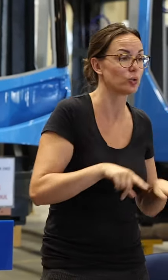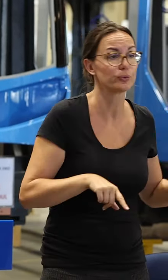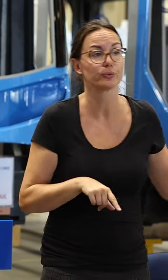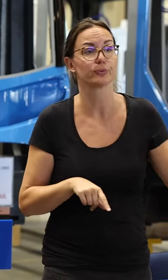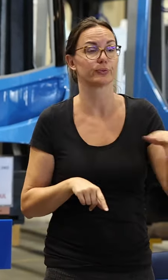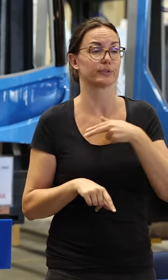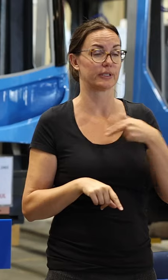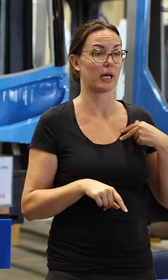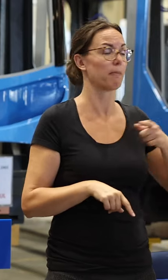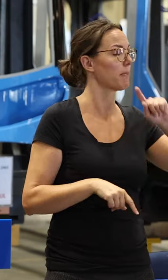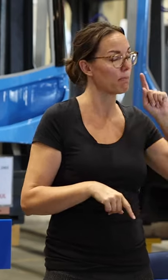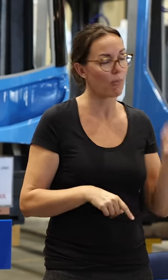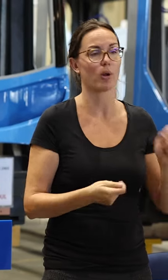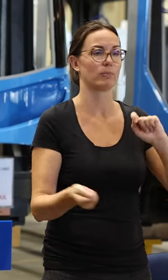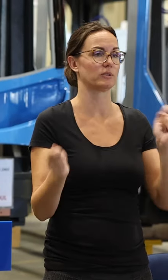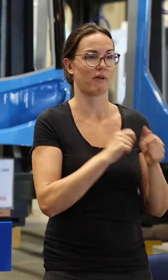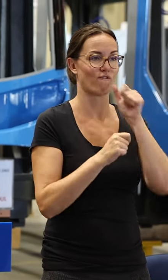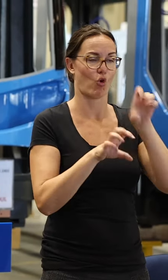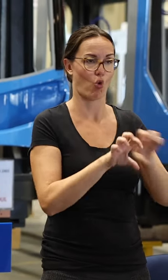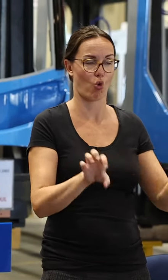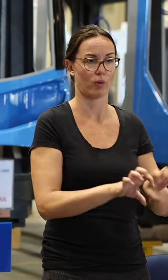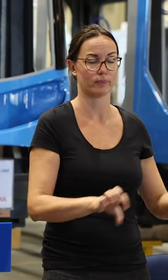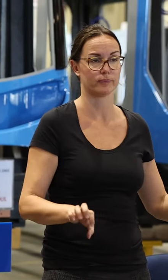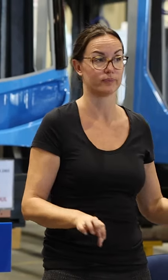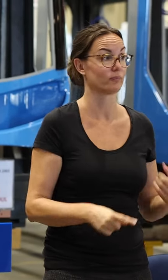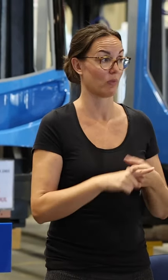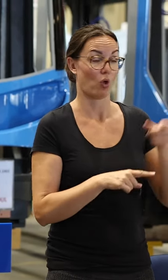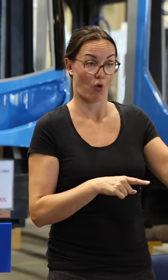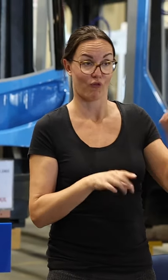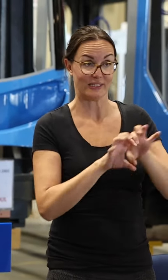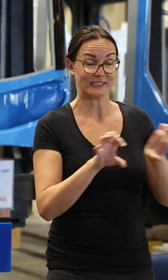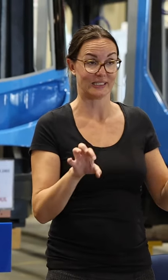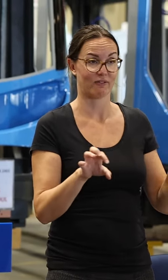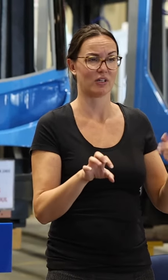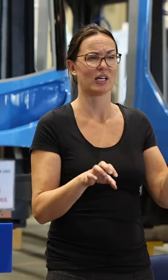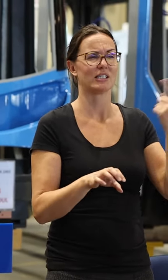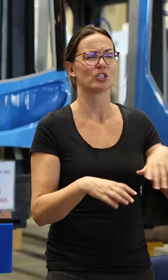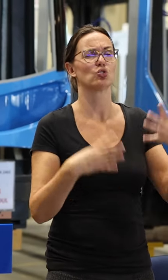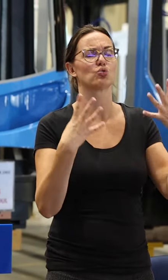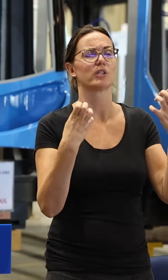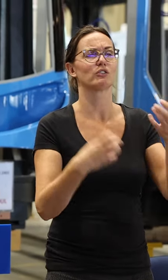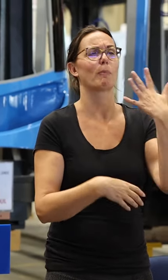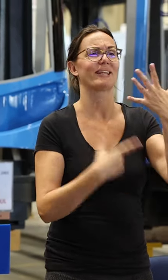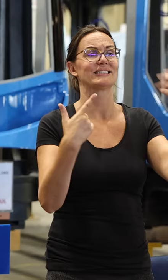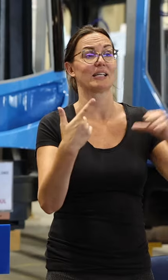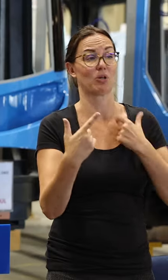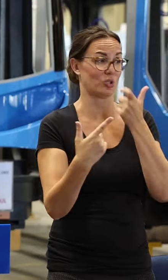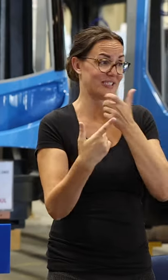Moramo zamijeniti vodovodne cijevi, a ova konkretna cijev koja je pukla danas je iz 1957. godine.